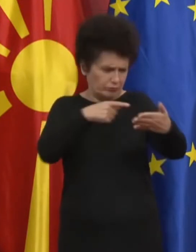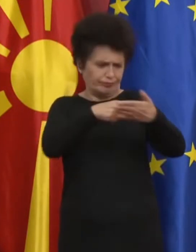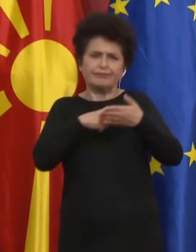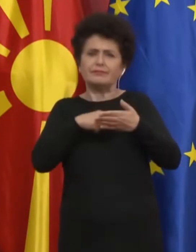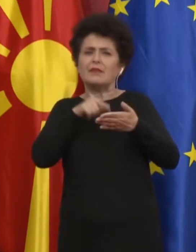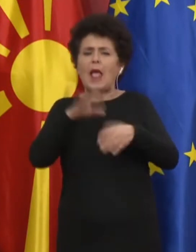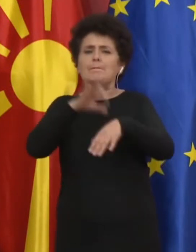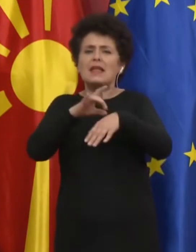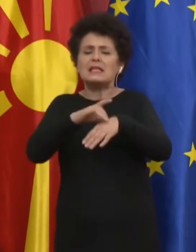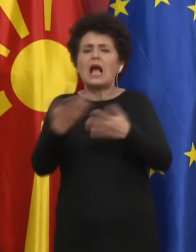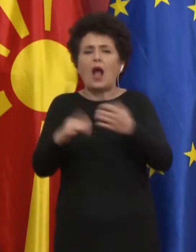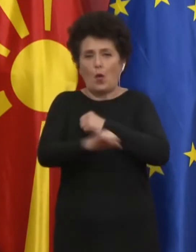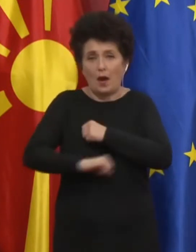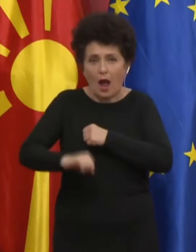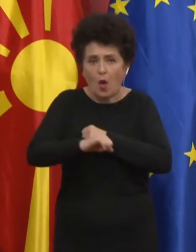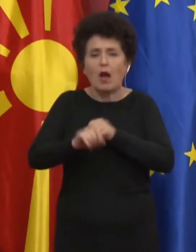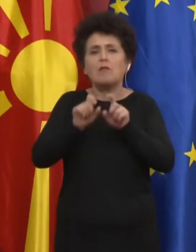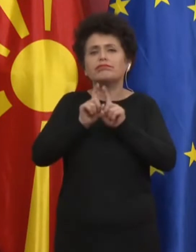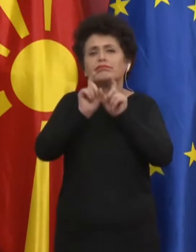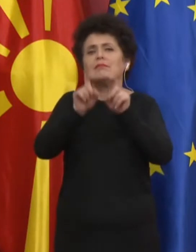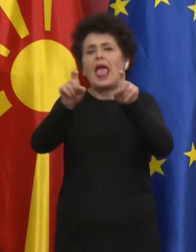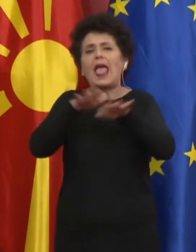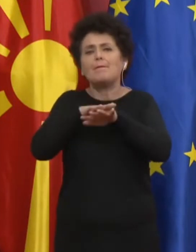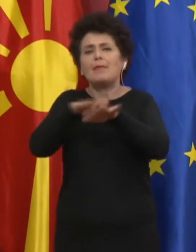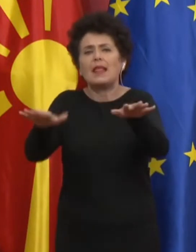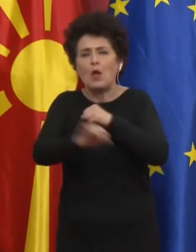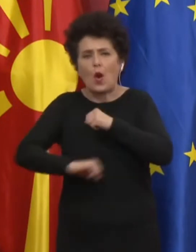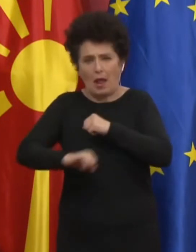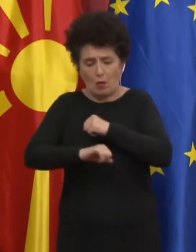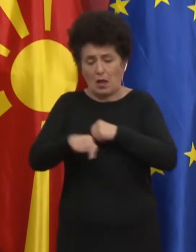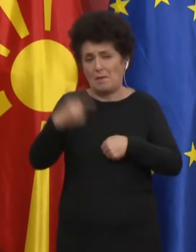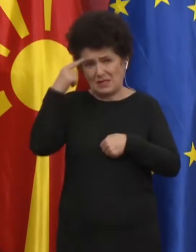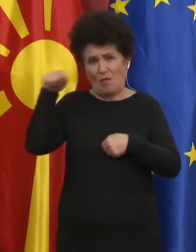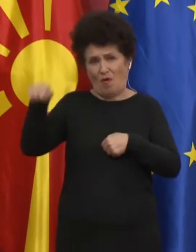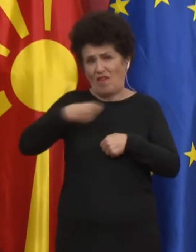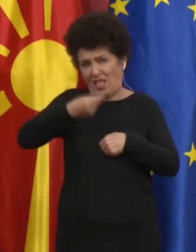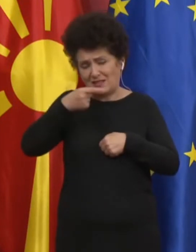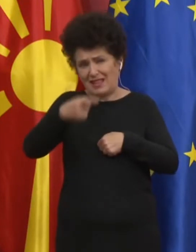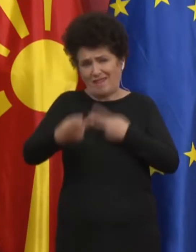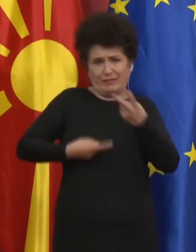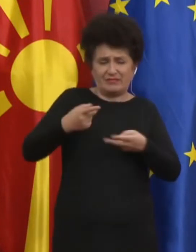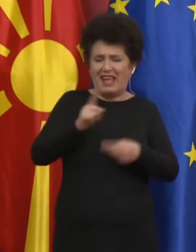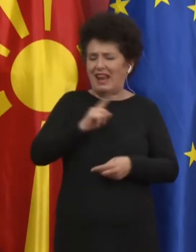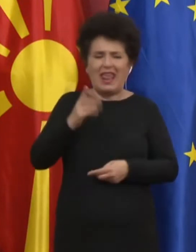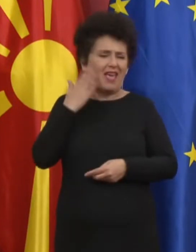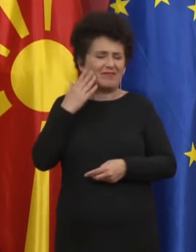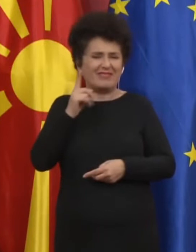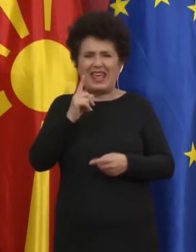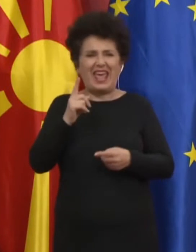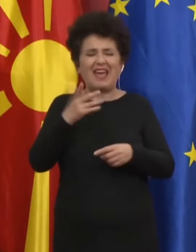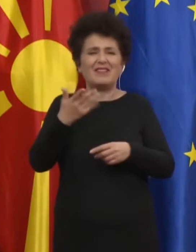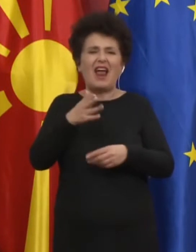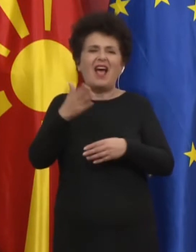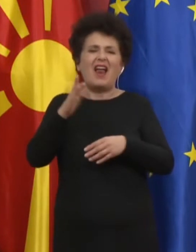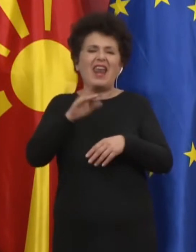infektive. Vlerësoj se kjo është një retorik parazdjedore dhe atë shume ullët dhe e ketje. Vlerësoj se drejtori Ziberi me